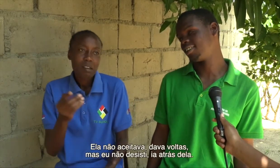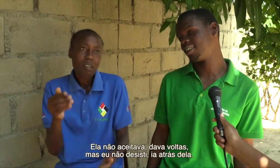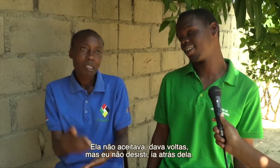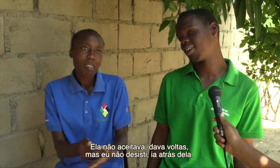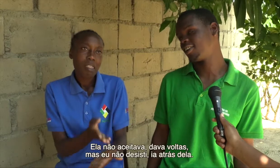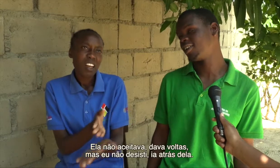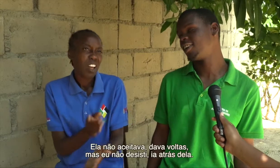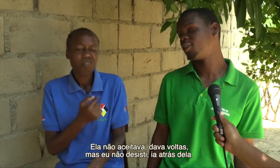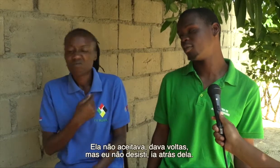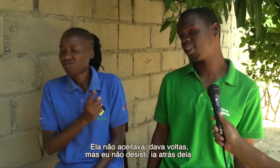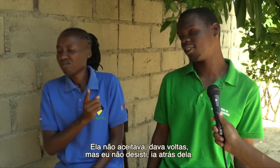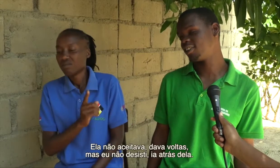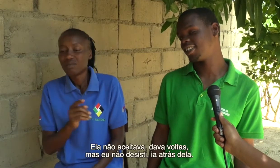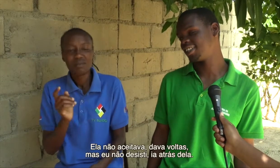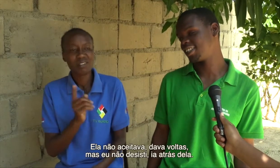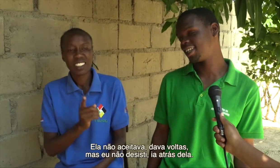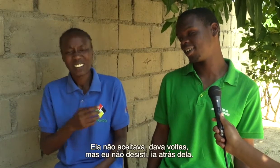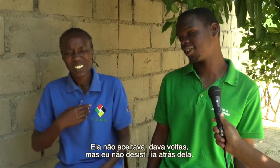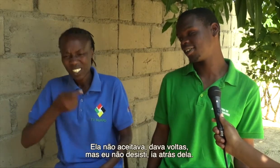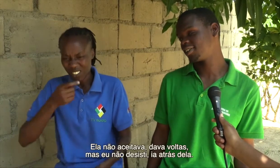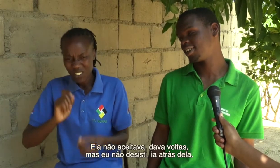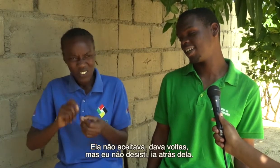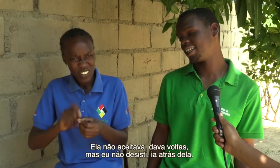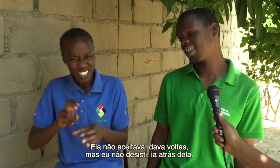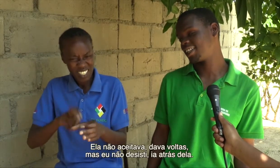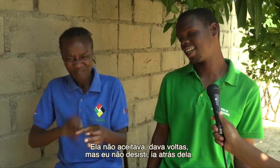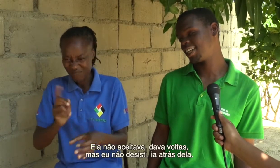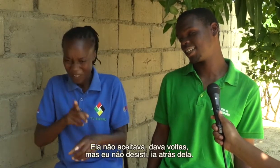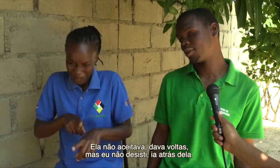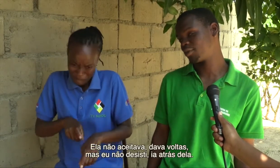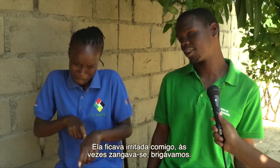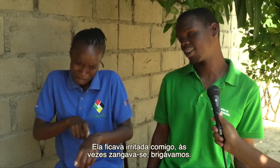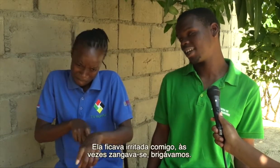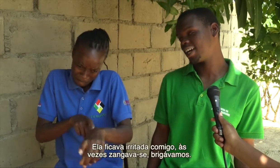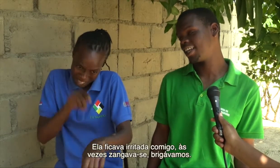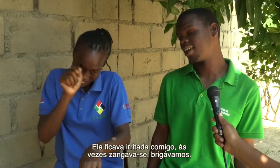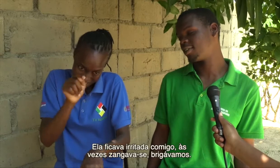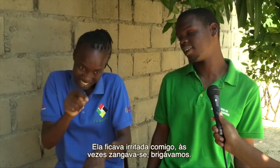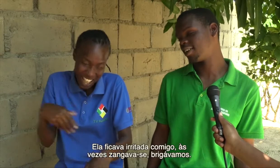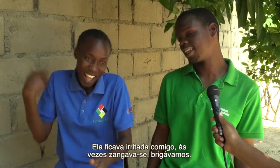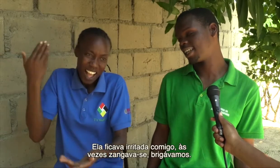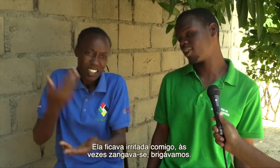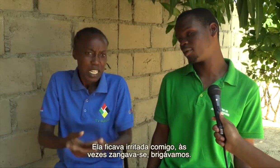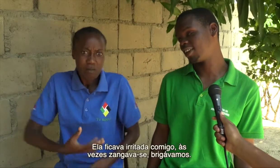e dizer não. Mas eu não desistia. Mas eu não Ia atrás dela sempre. Até ela ficar irritada comigo.